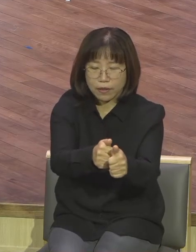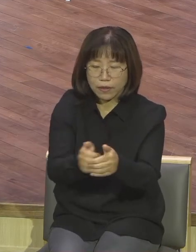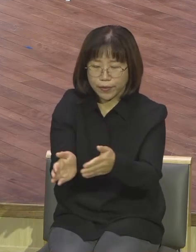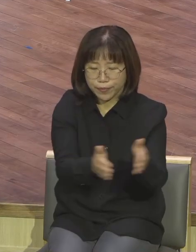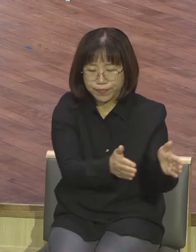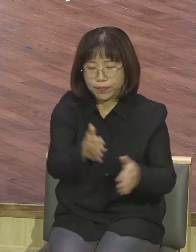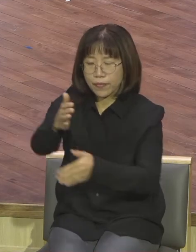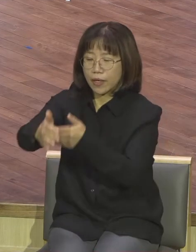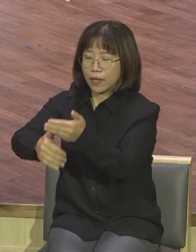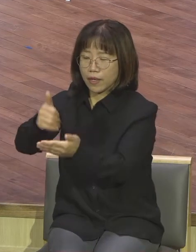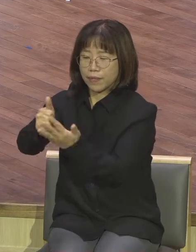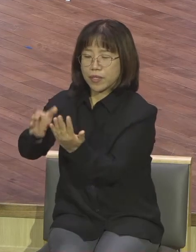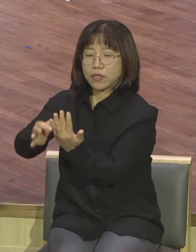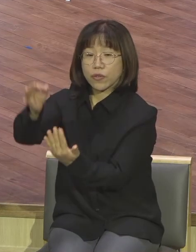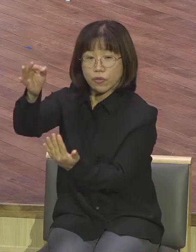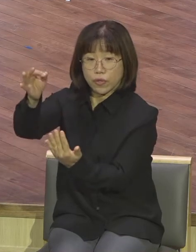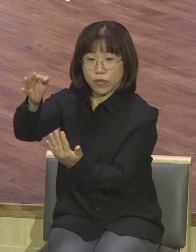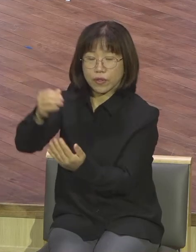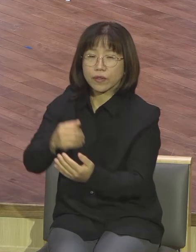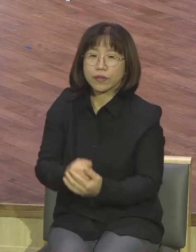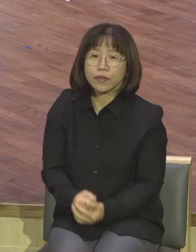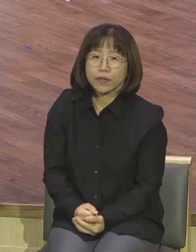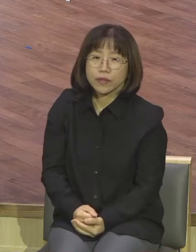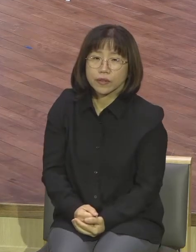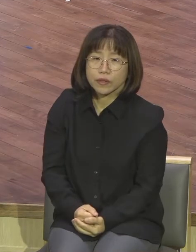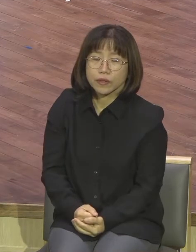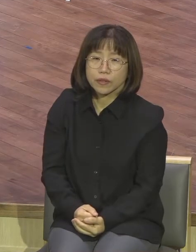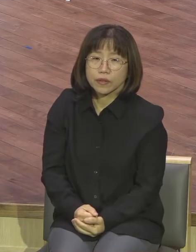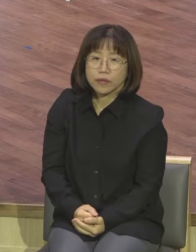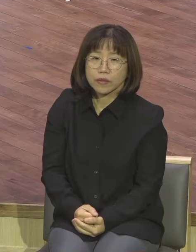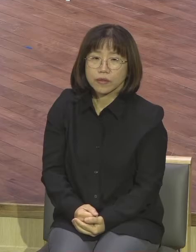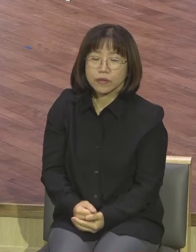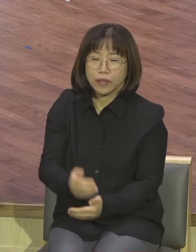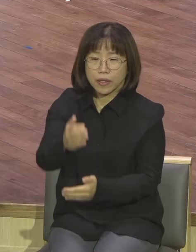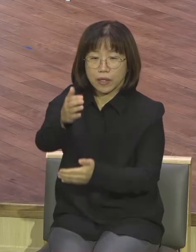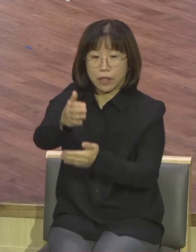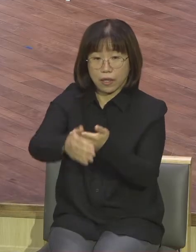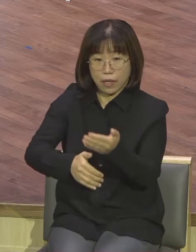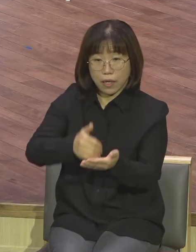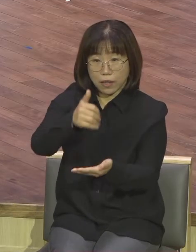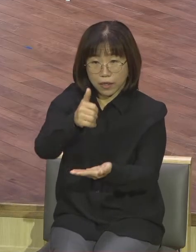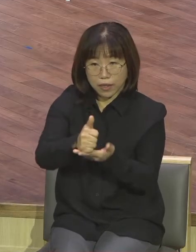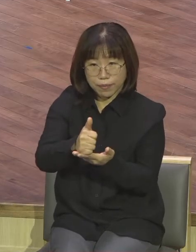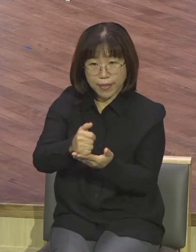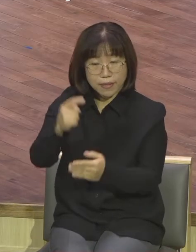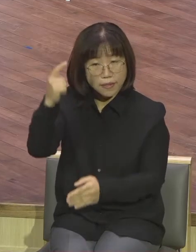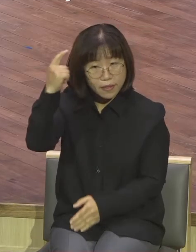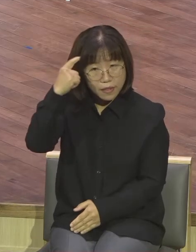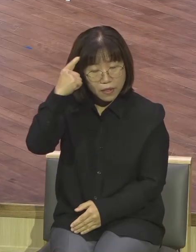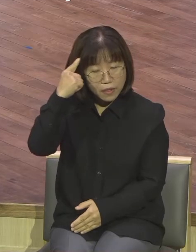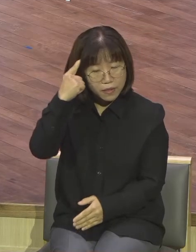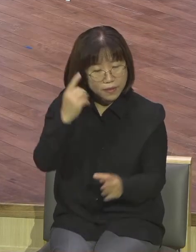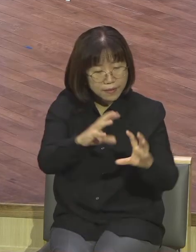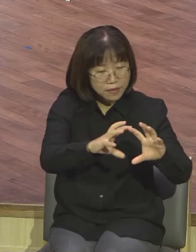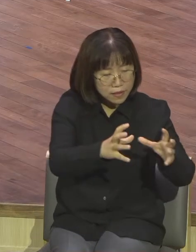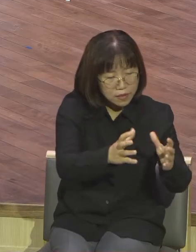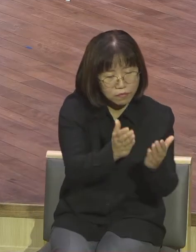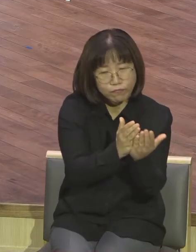기준은 하나님의 일에 쓰임 받는 기준은 세상과 다릅니다 오늘